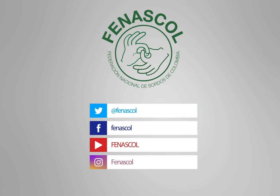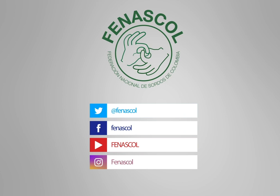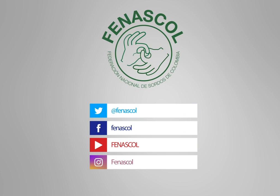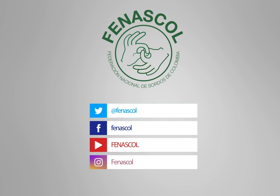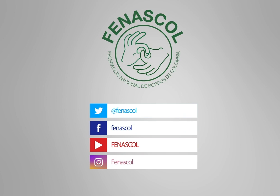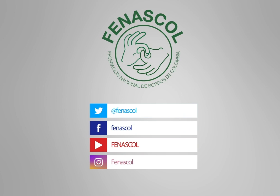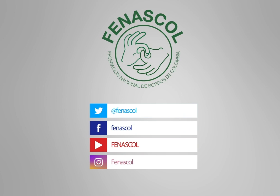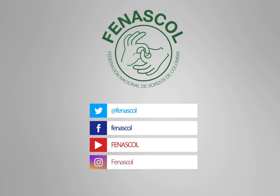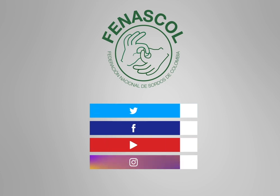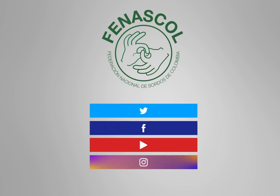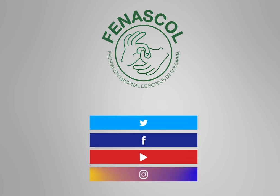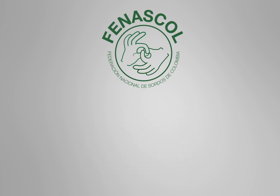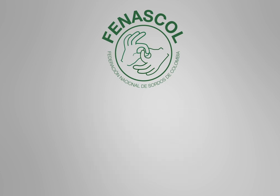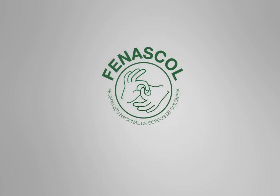Día Internacional Mujer